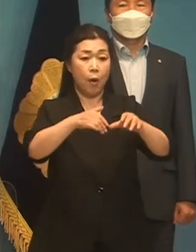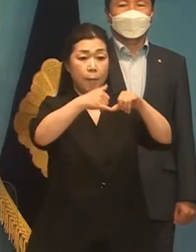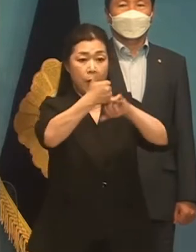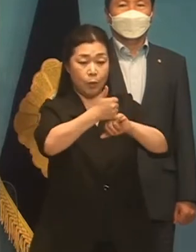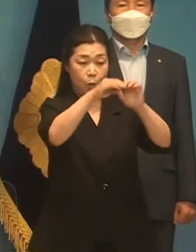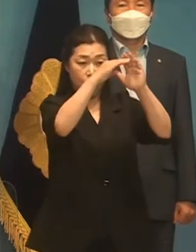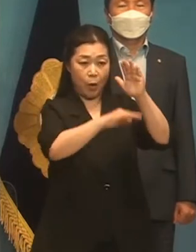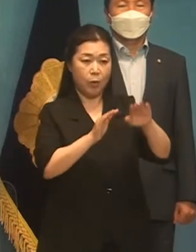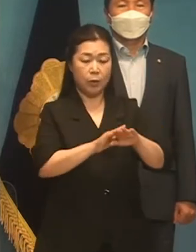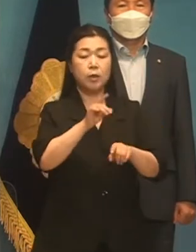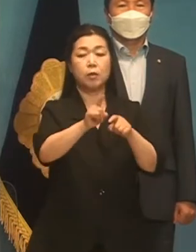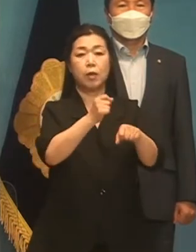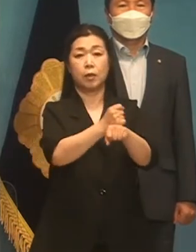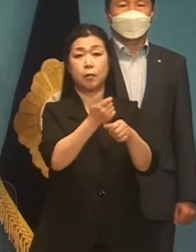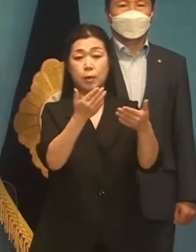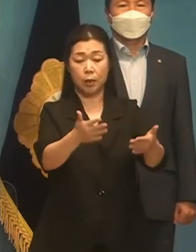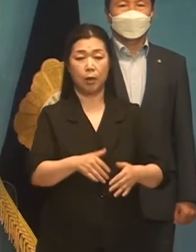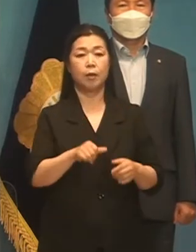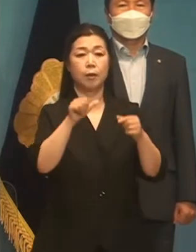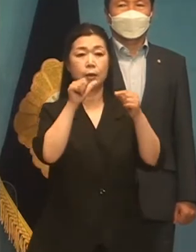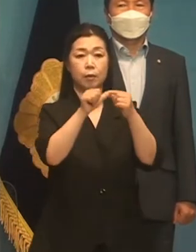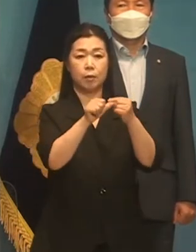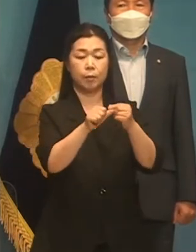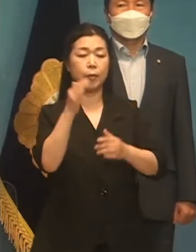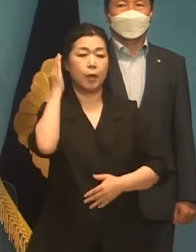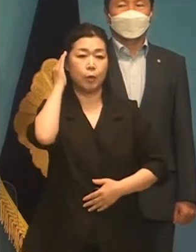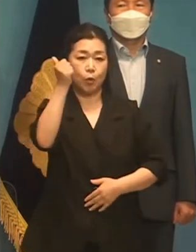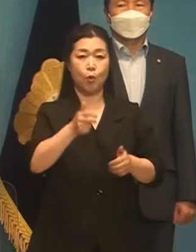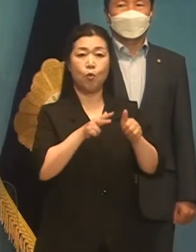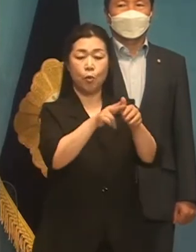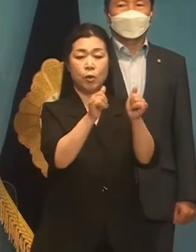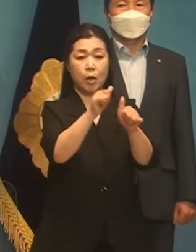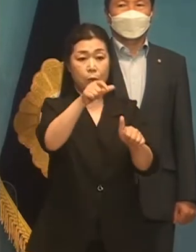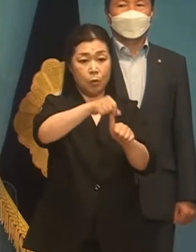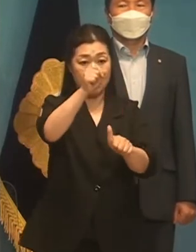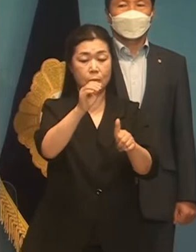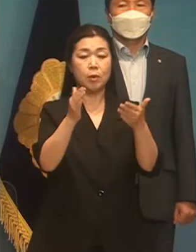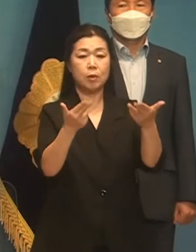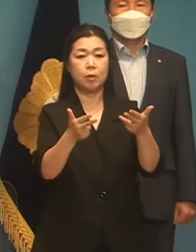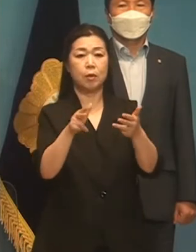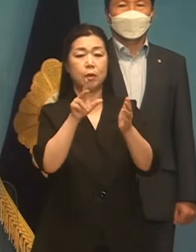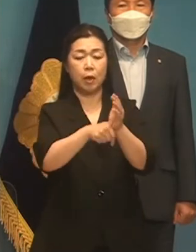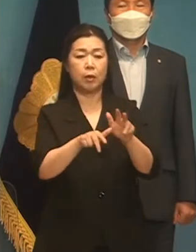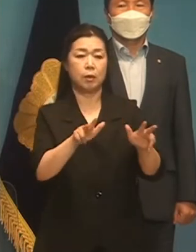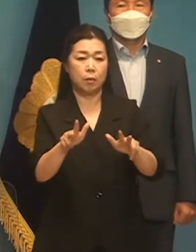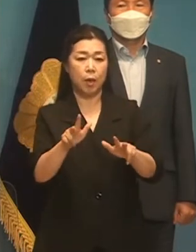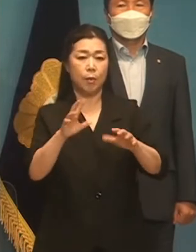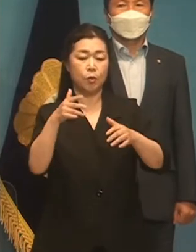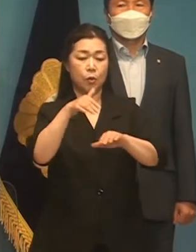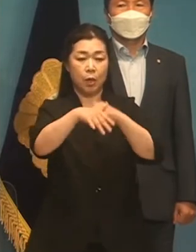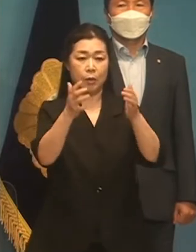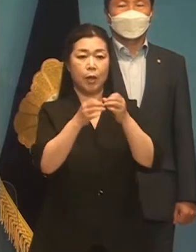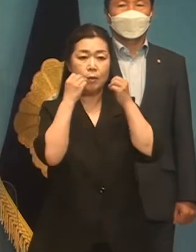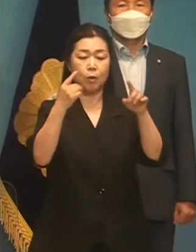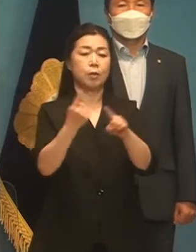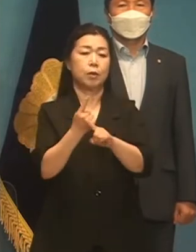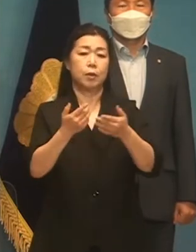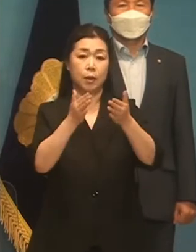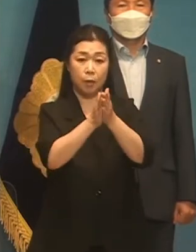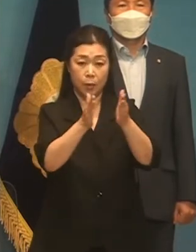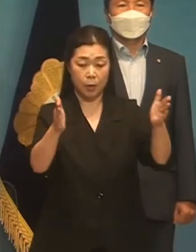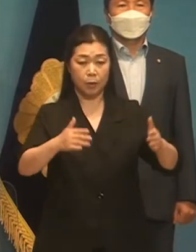실천해 나가겠습니다. 다섯째, 대통령 보고로 선정하자는 즉시 민주당 대혁신에 착수하겠습니다.